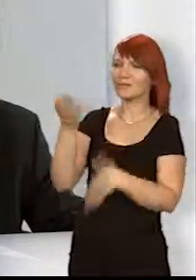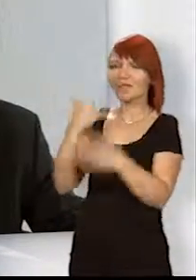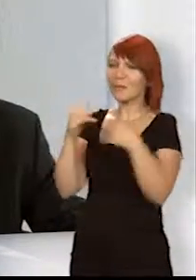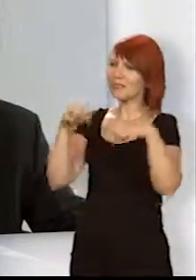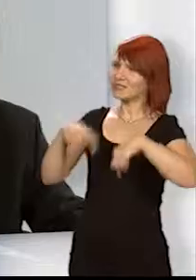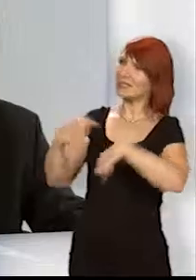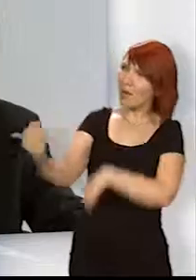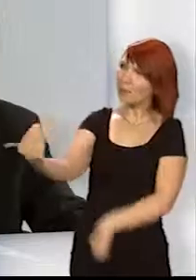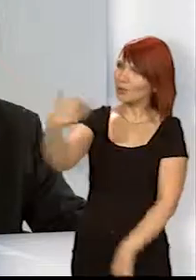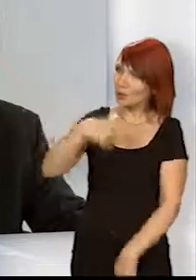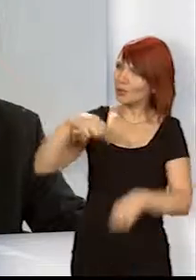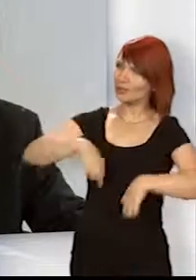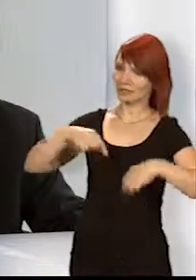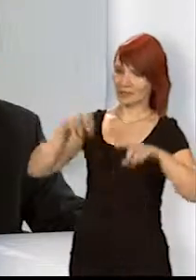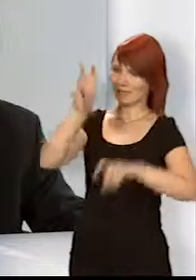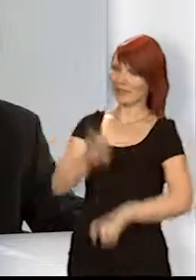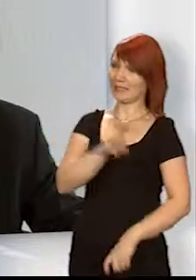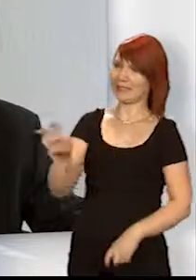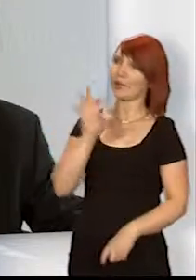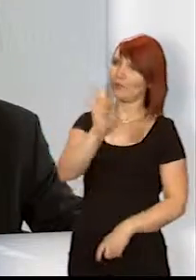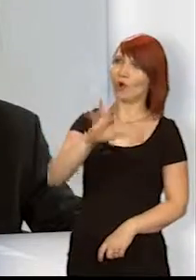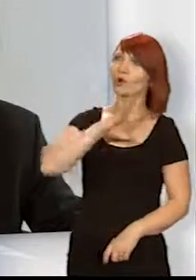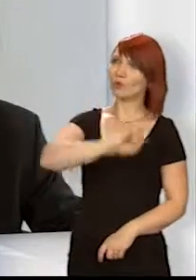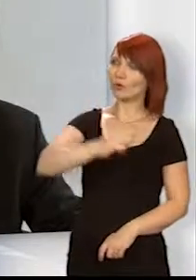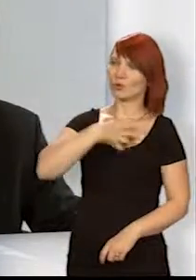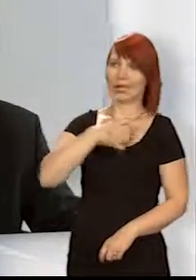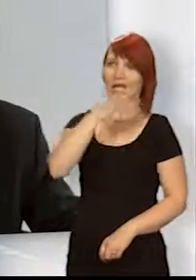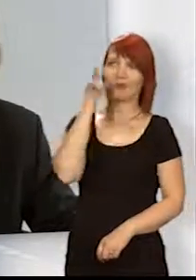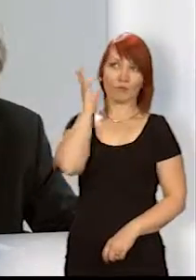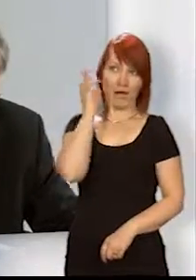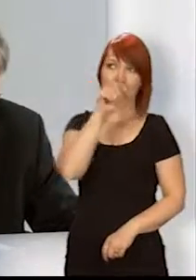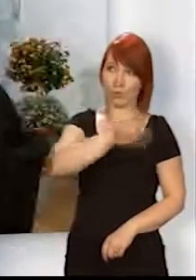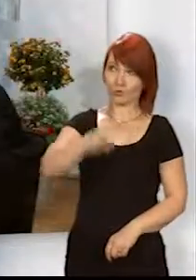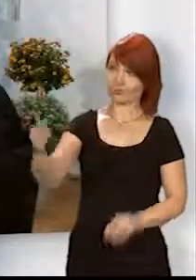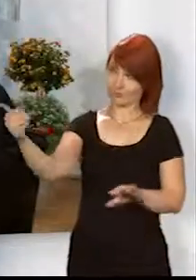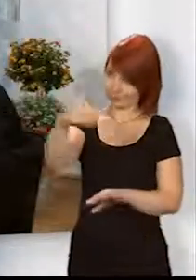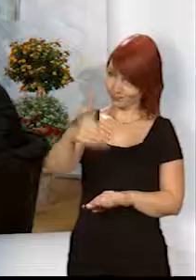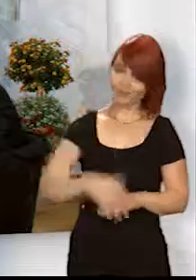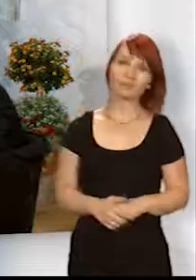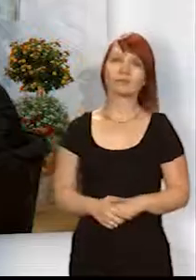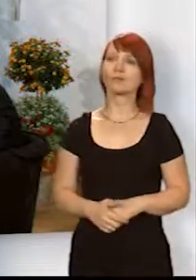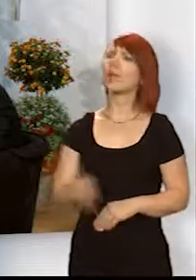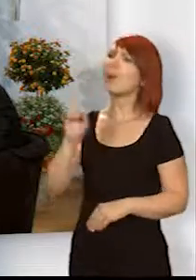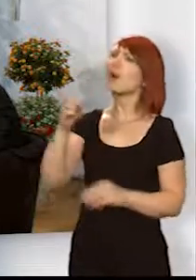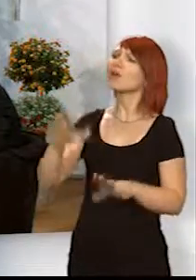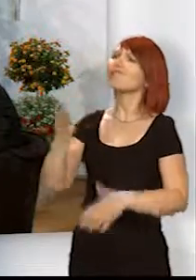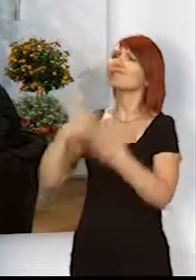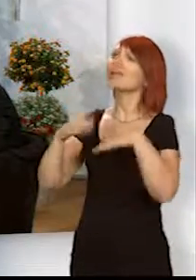war, als Sie hier waren, nämlich in unserer Klinik für suchtkranke Frauen. Fangen wir aber vorne an. Sie haben ja das ganz